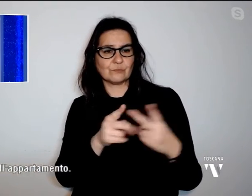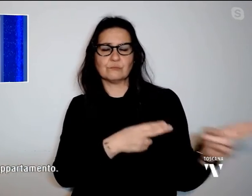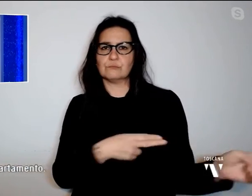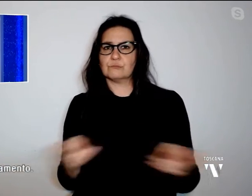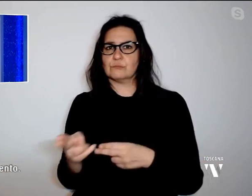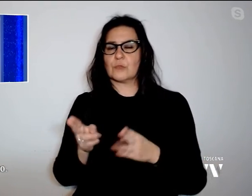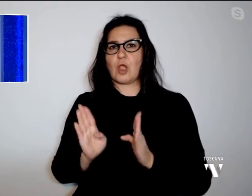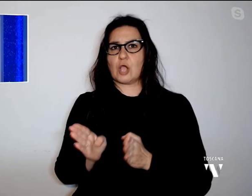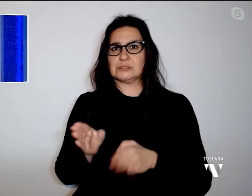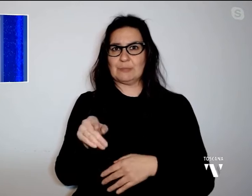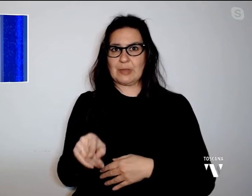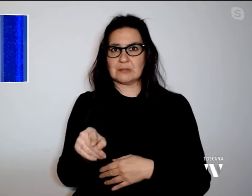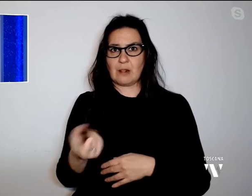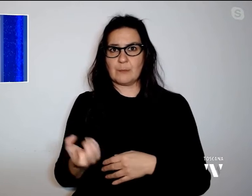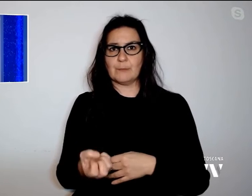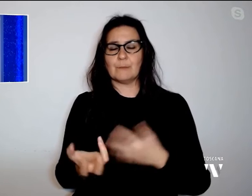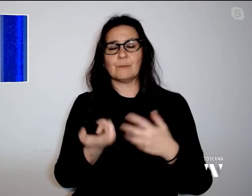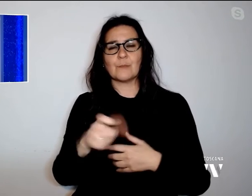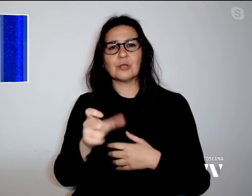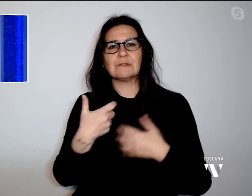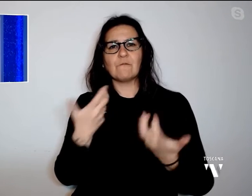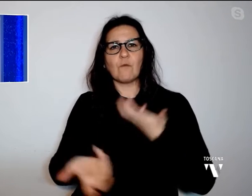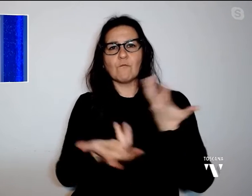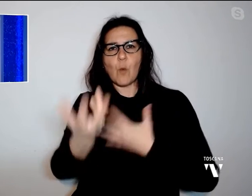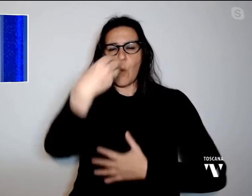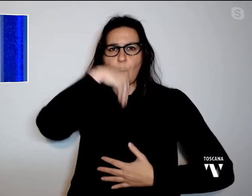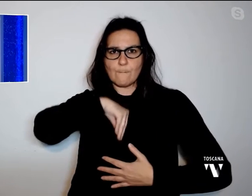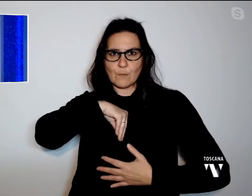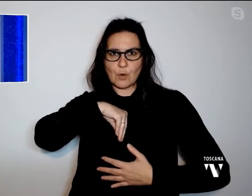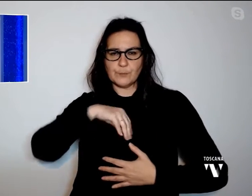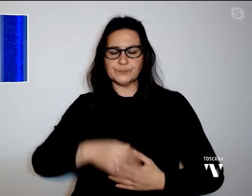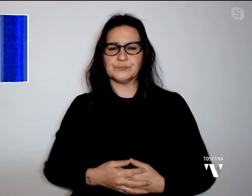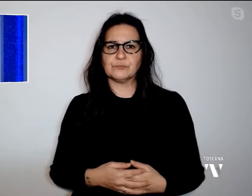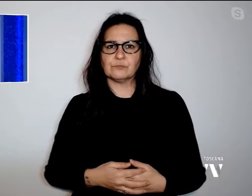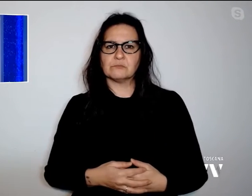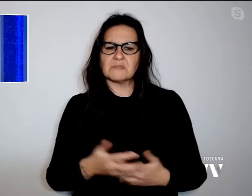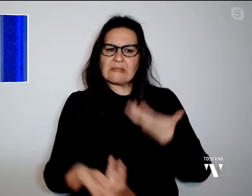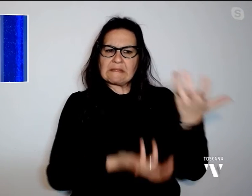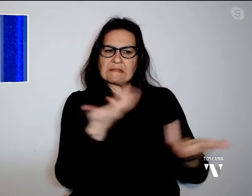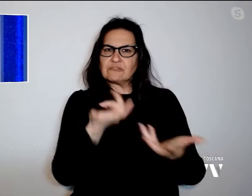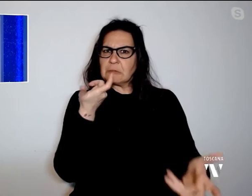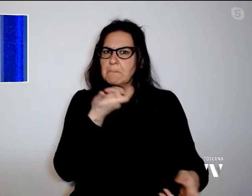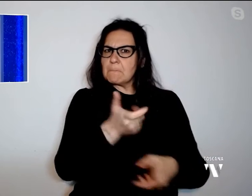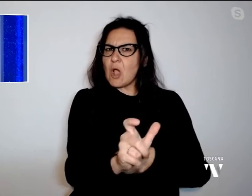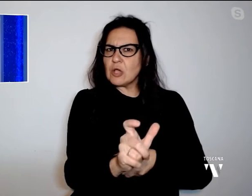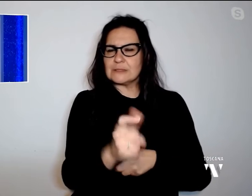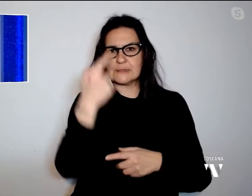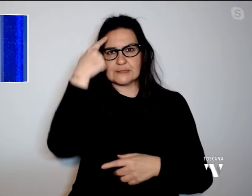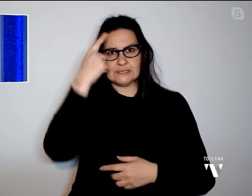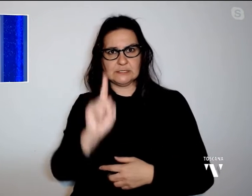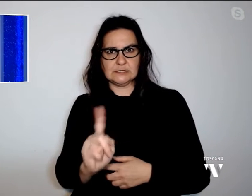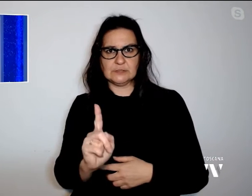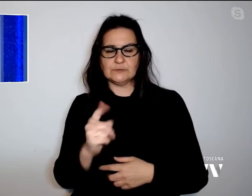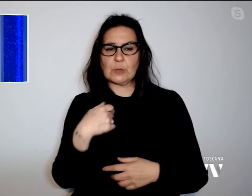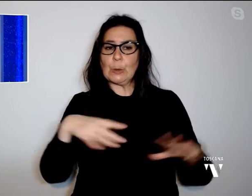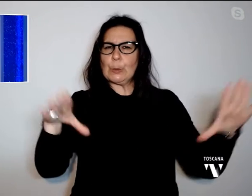'intossicazione da fumi. Non sono ancora note le cause del rogo. Le operazioni di spegnimento